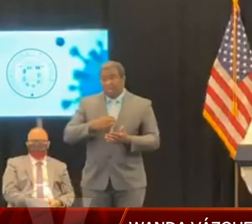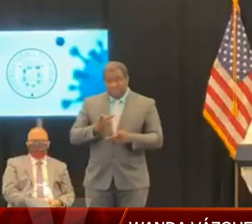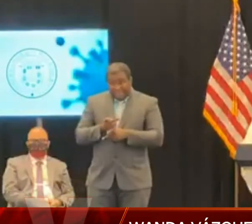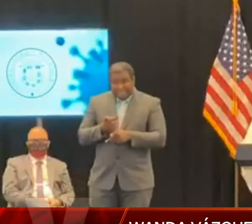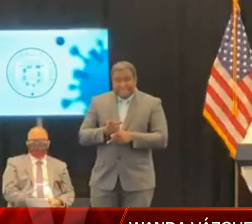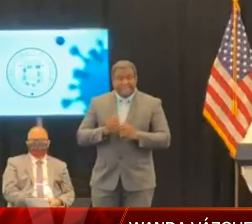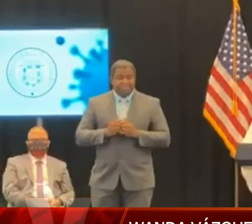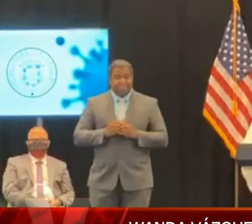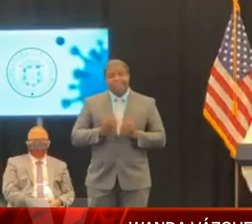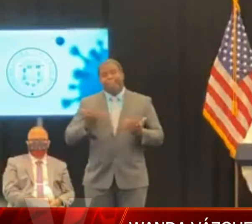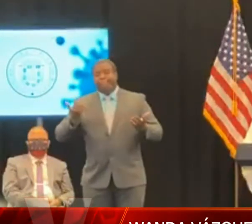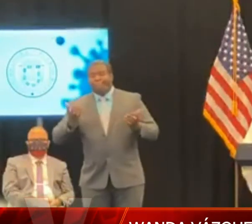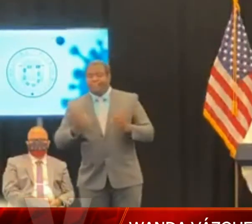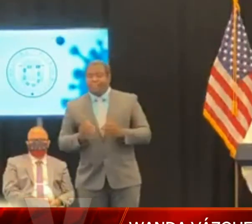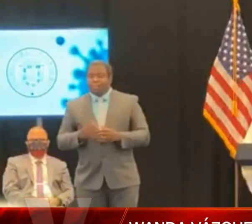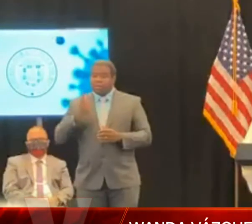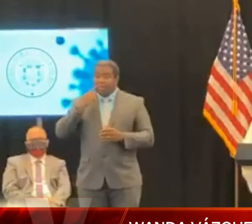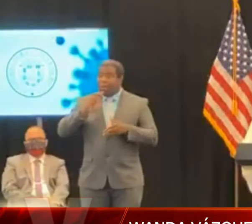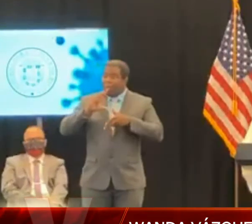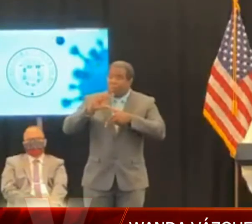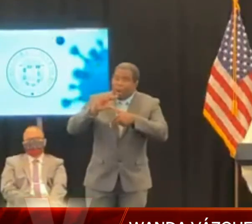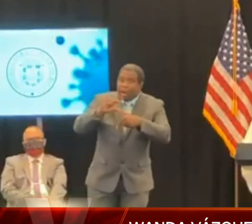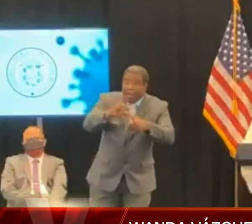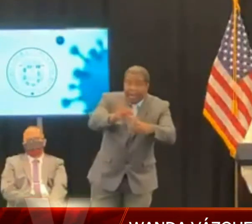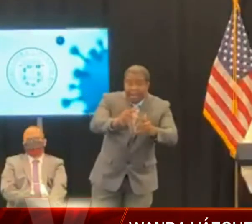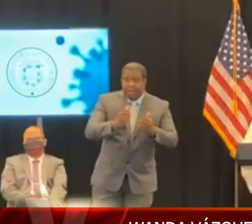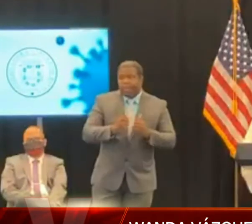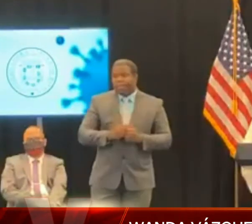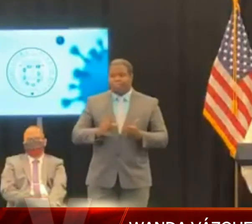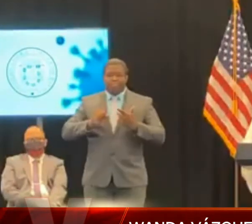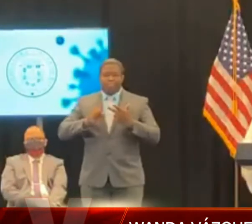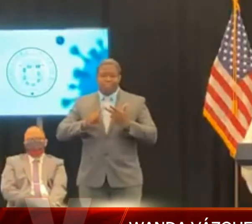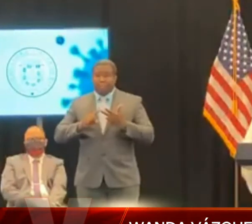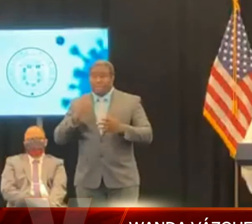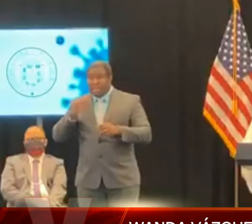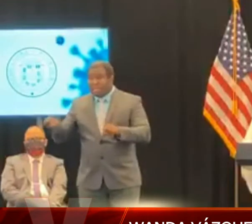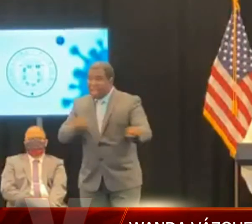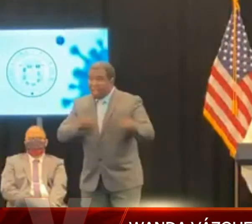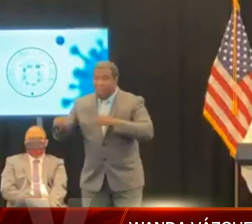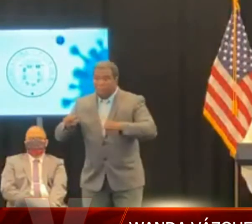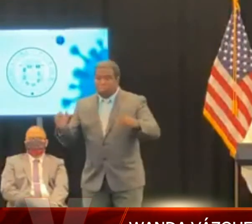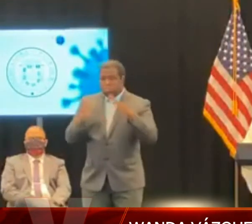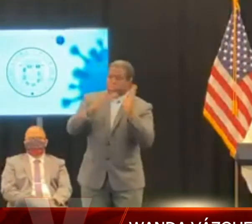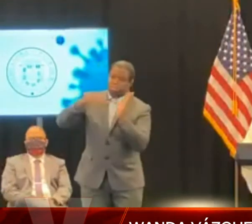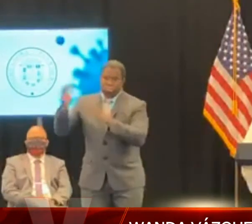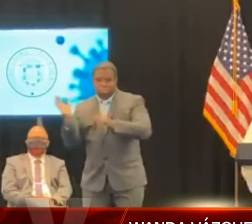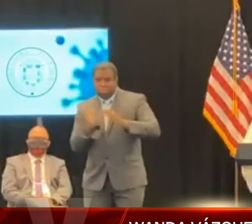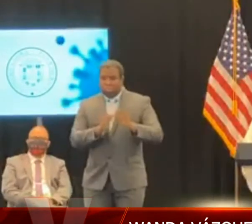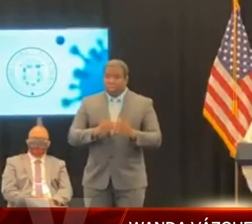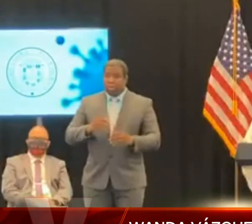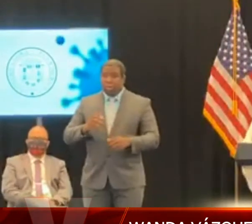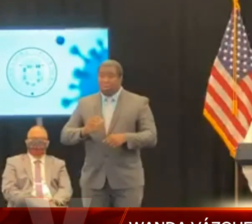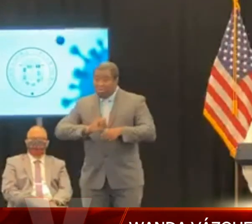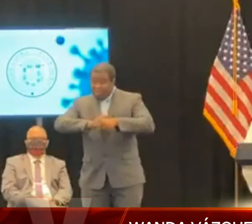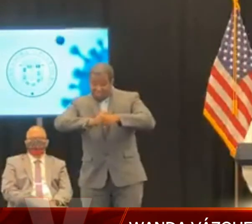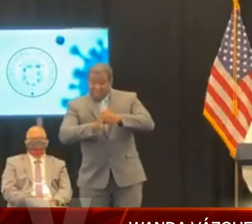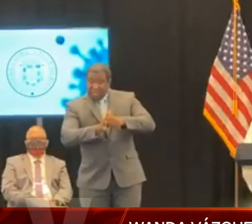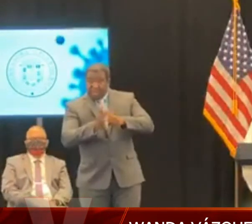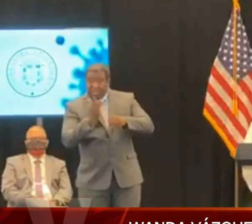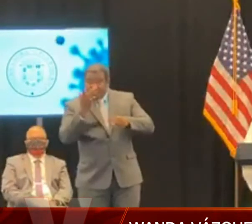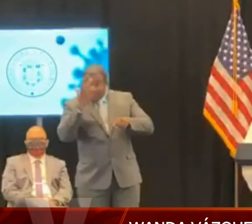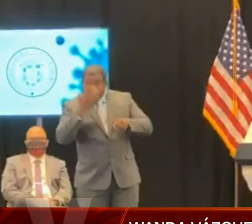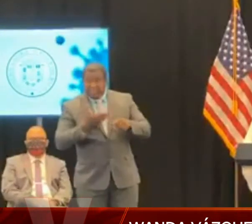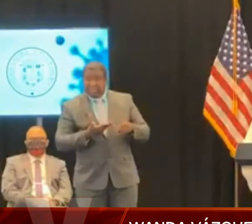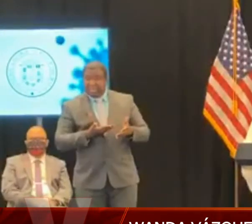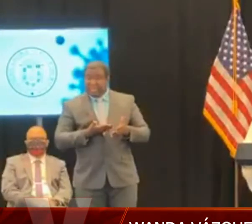Hemos salido adelante, como lo hemos hecho siempre, un Puerto Rico resiliente. Y en esta ocasión